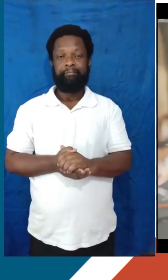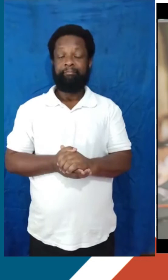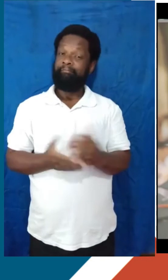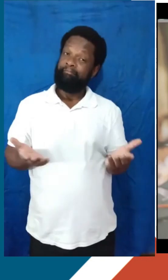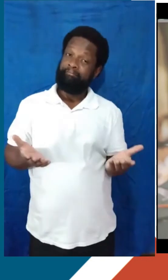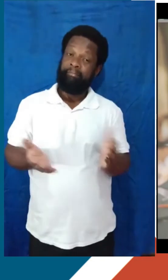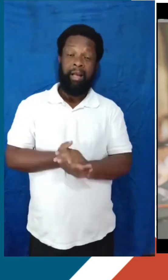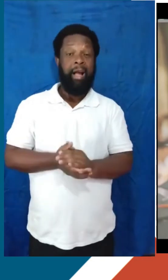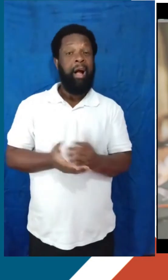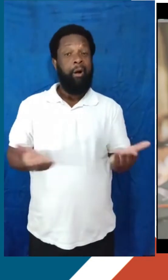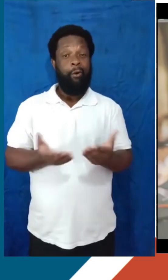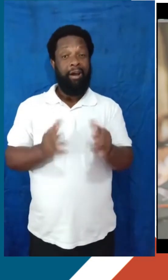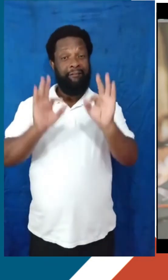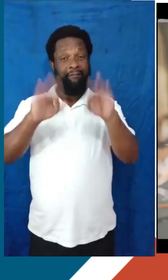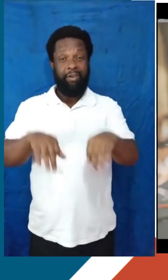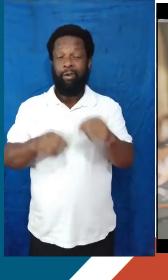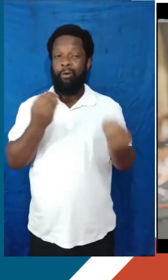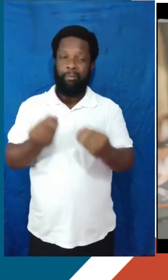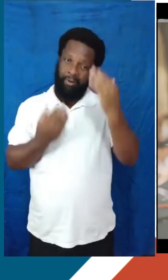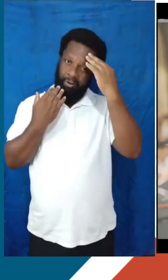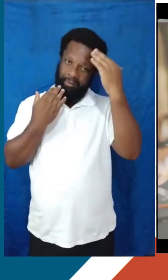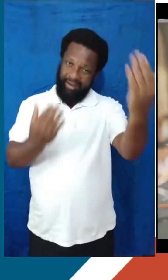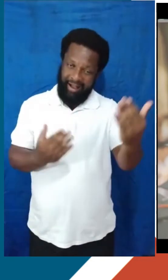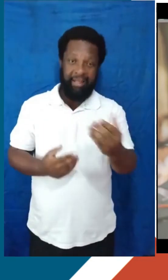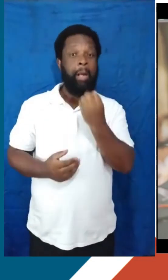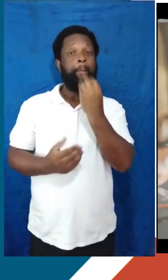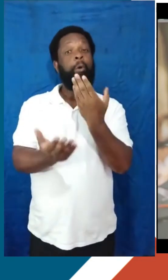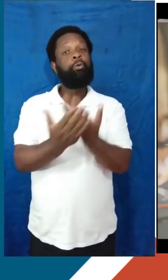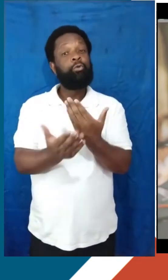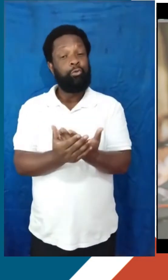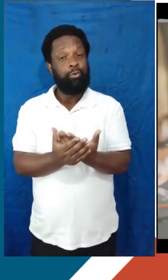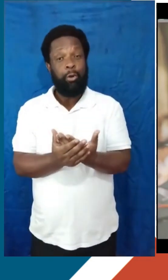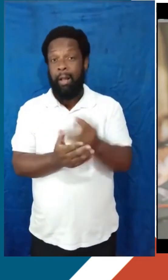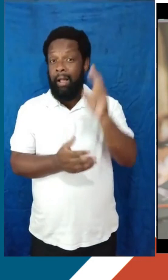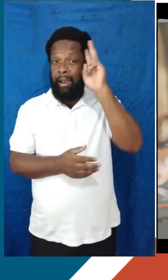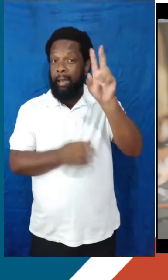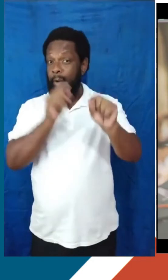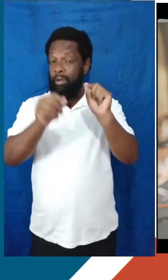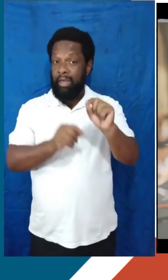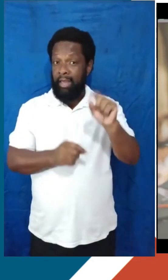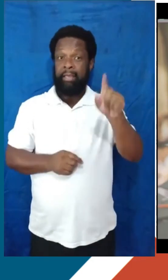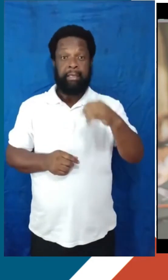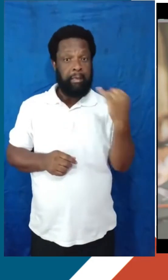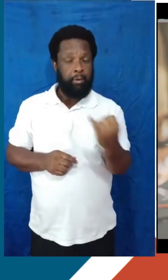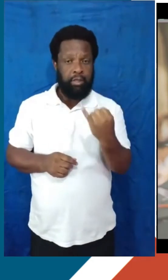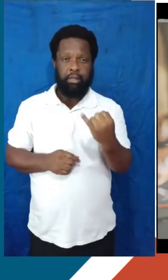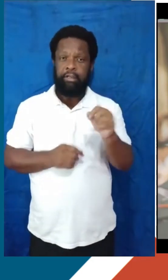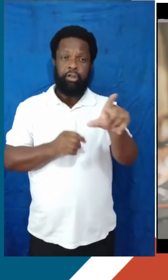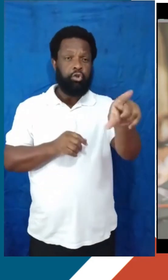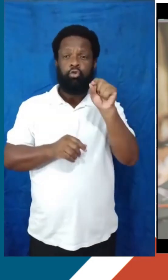E, bom, a gente queria terminar agradecendo, tá, desejar bons estudos, lembrar para vocês que é muito importante essa escolha da